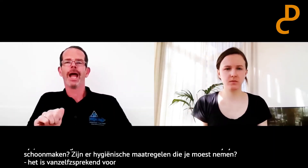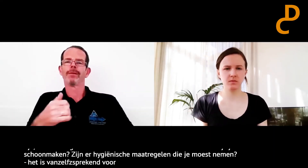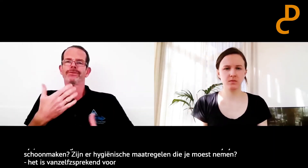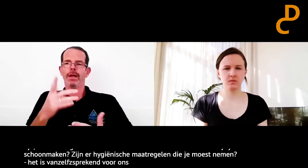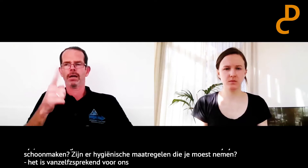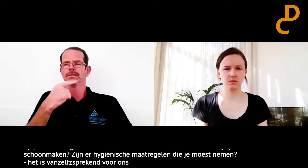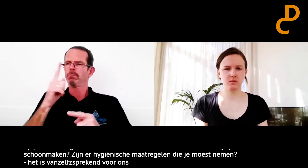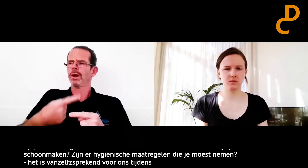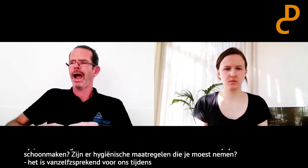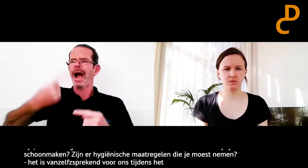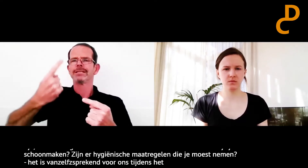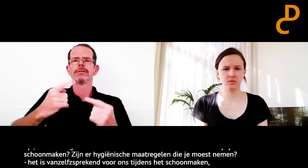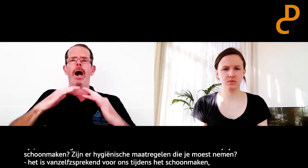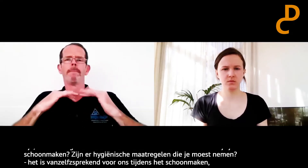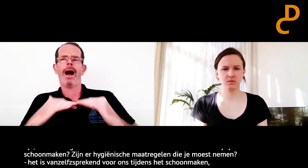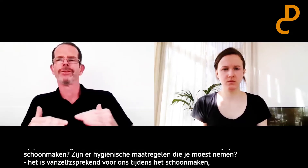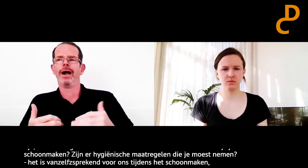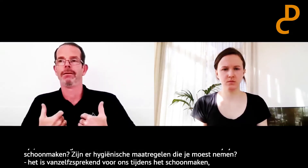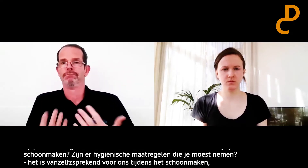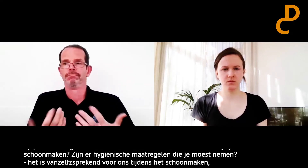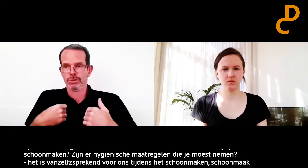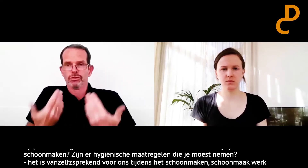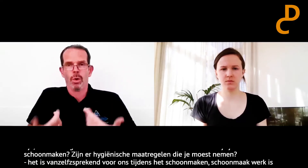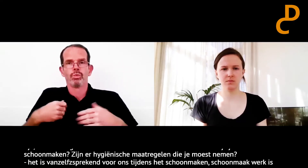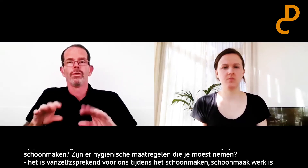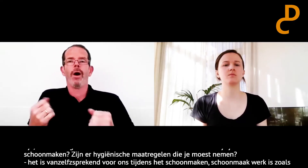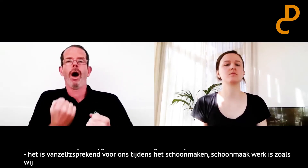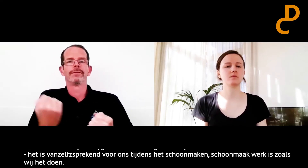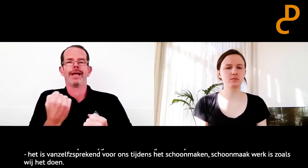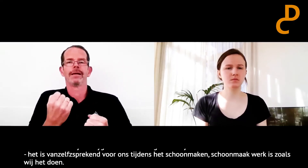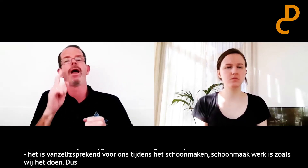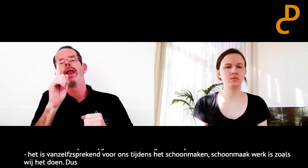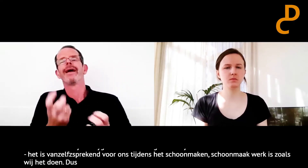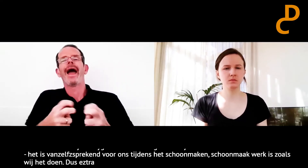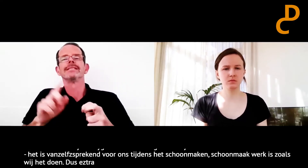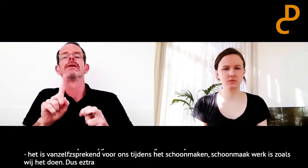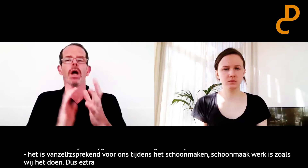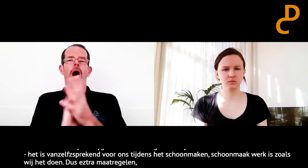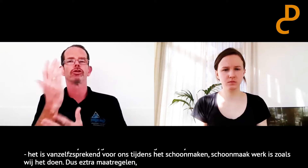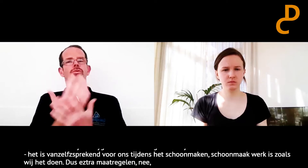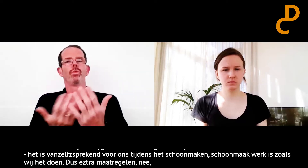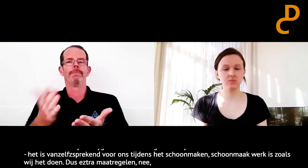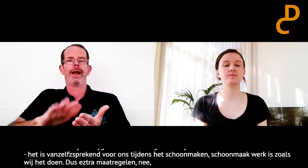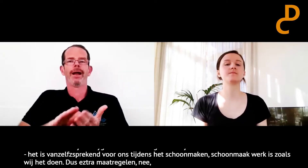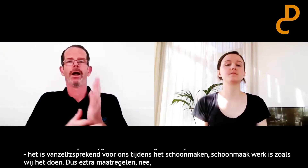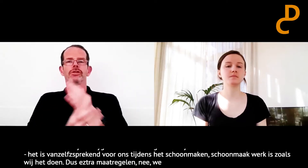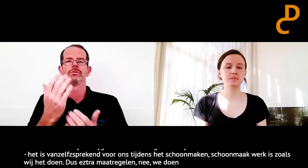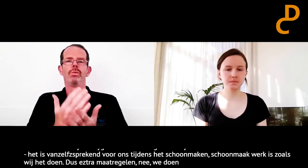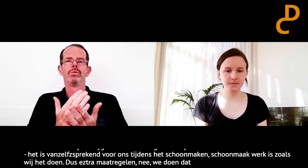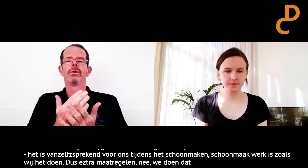wij het doen. En dus extra maatregelen? Nee, wij doen dat eigenlijk altijd al zo. We doen bijvoorbeeld wel extra